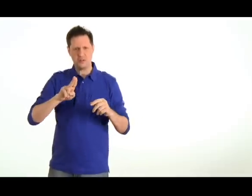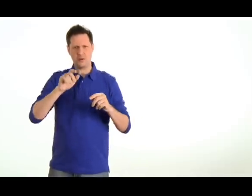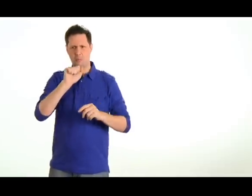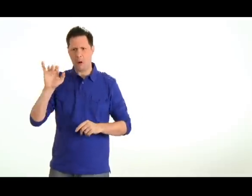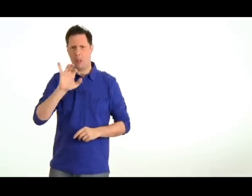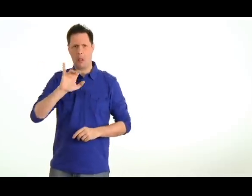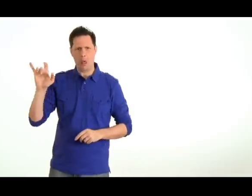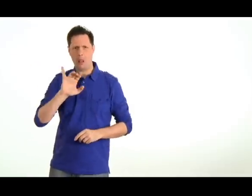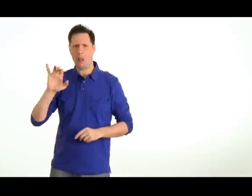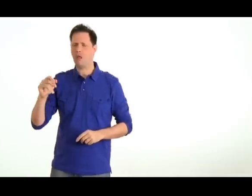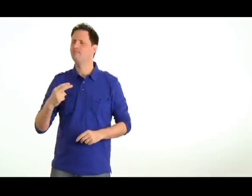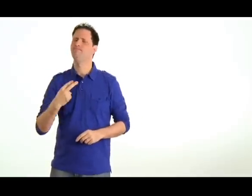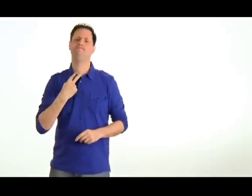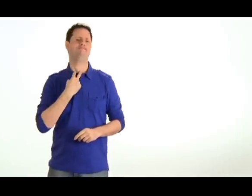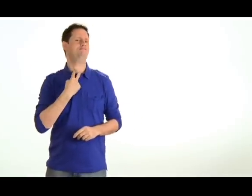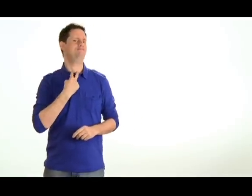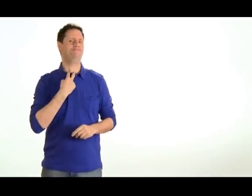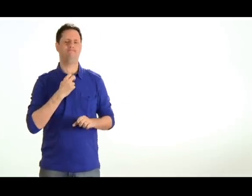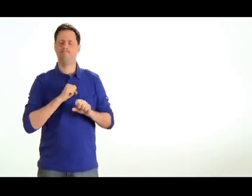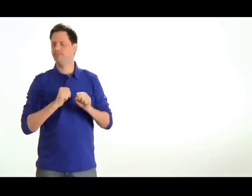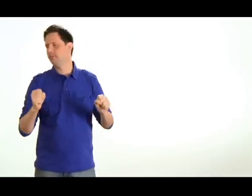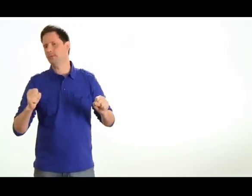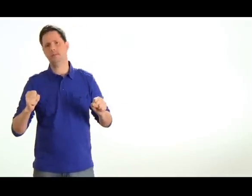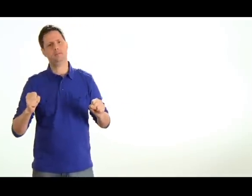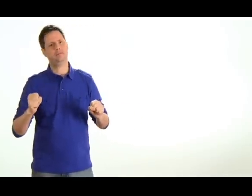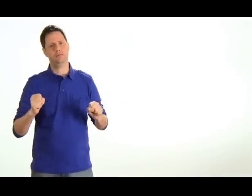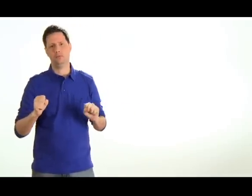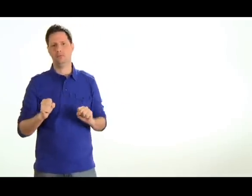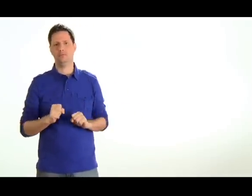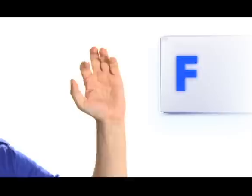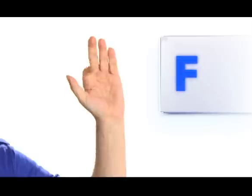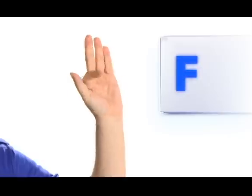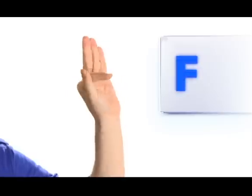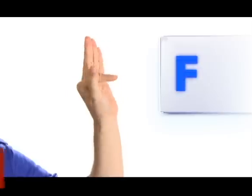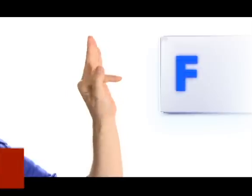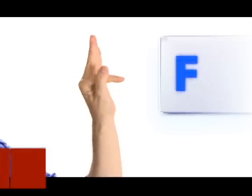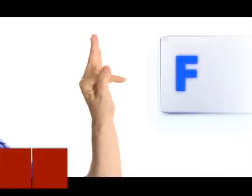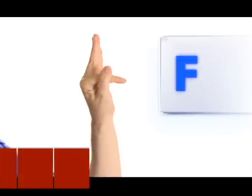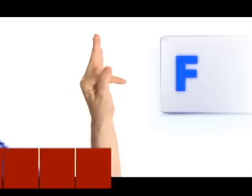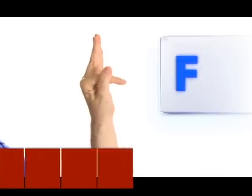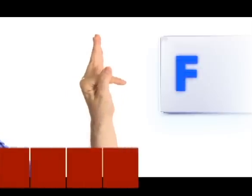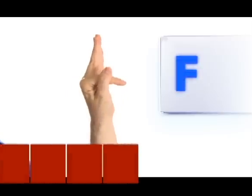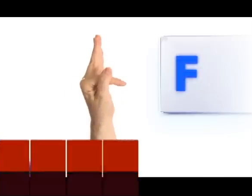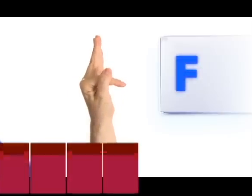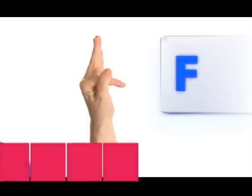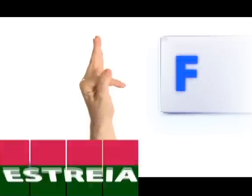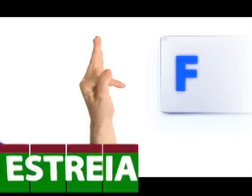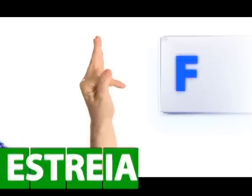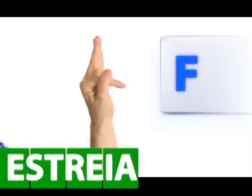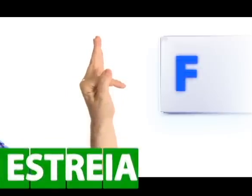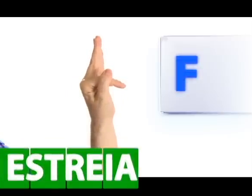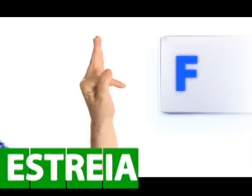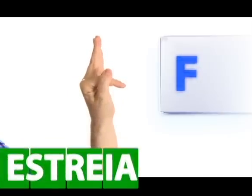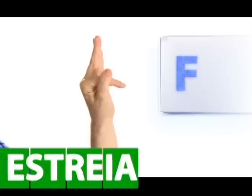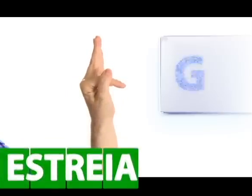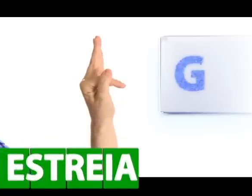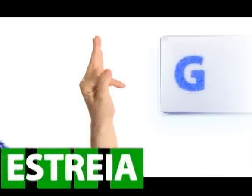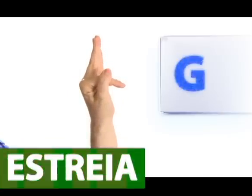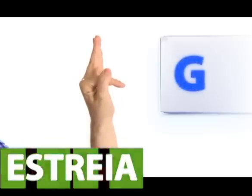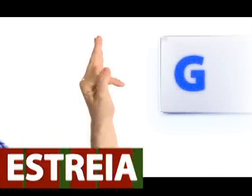momentos na língua de sinais? Não, isso seria impossível. Você vai aprender a língua brasileira de sinais aqui na TV Campus.